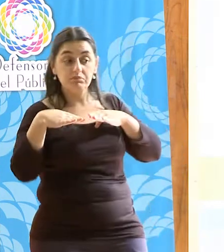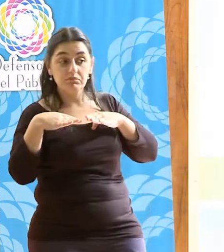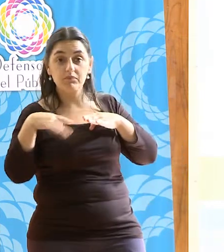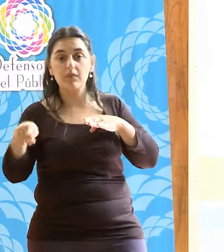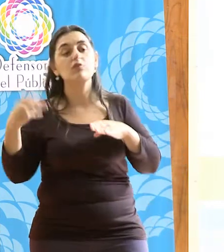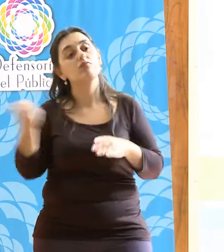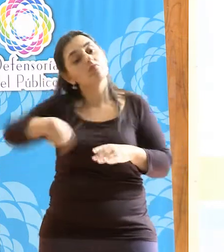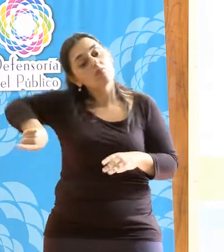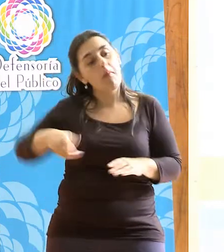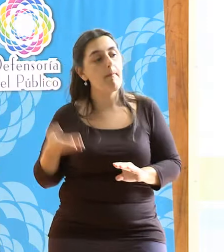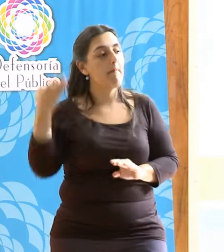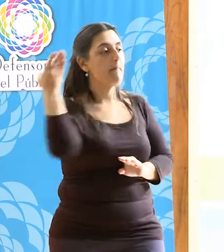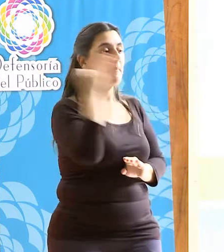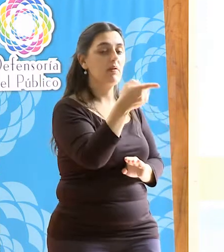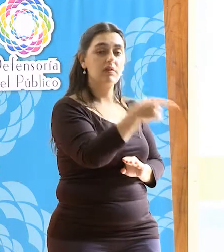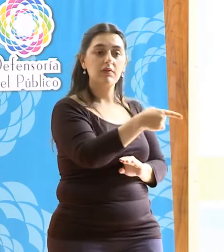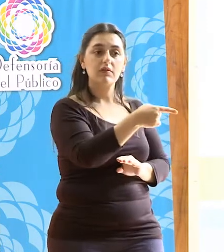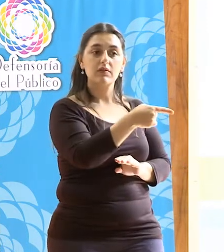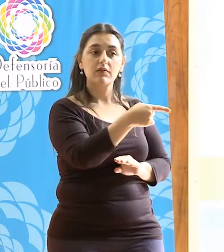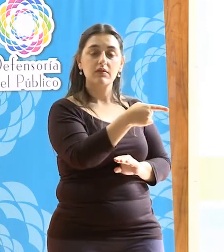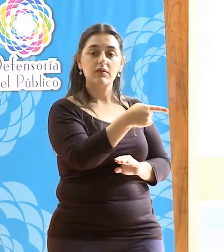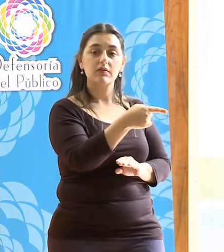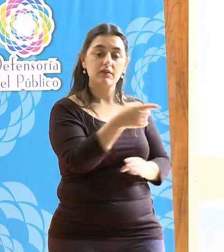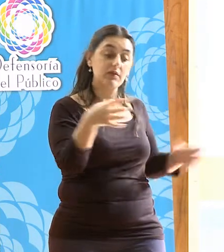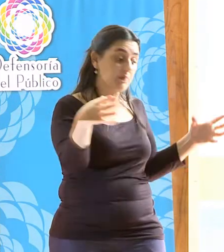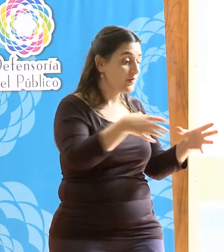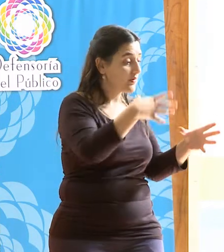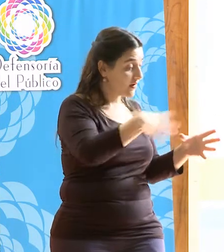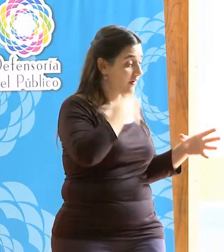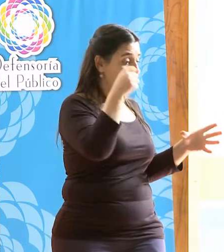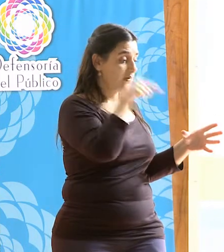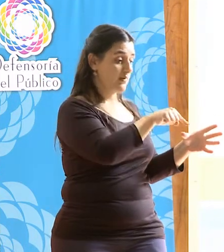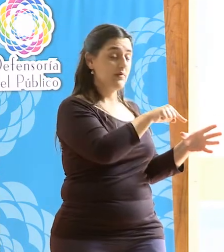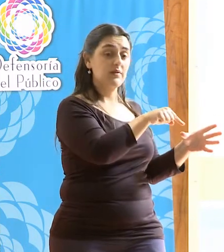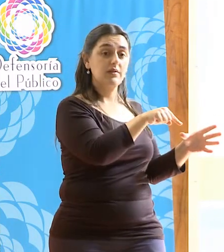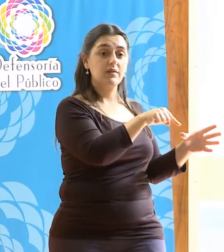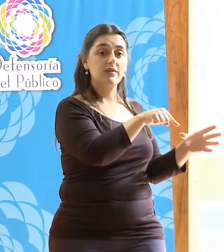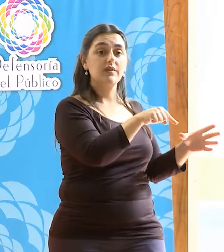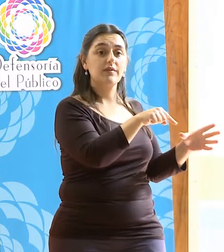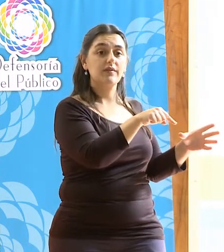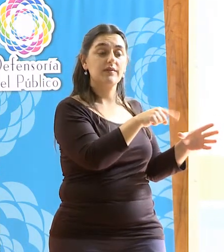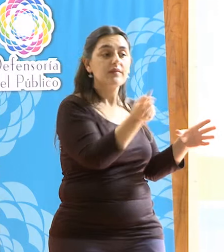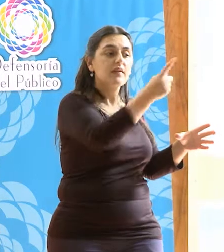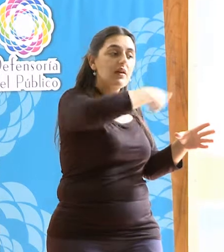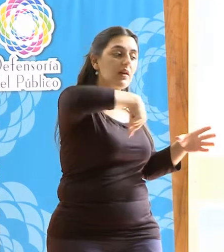a la defensoria que se recomiende que